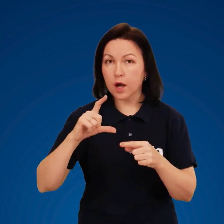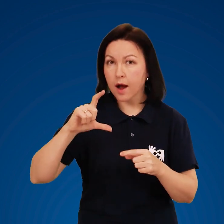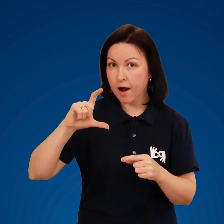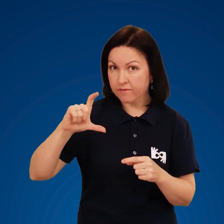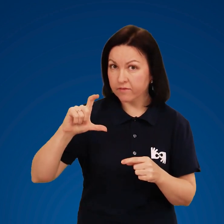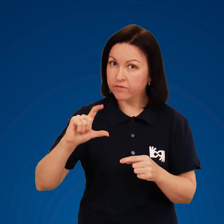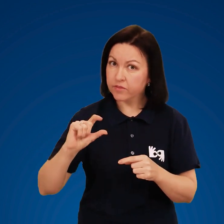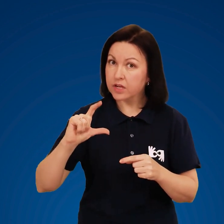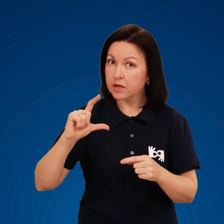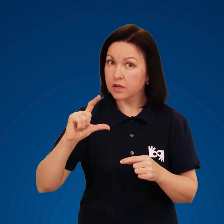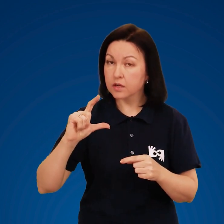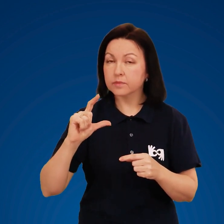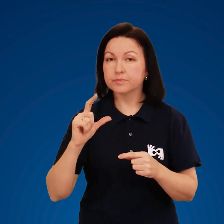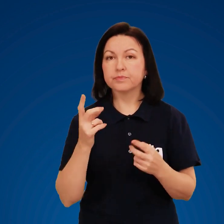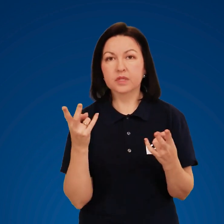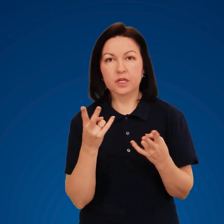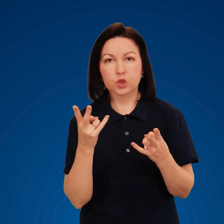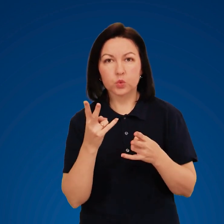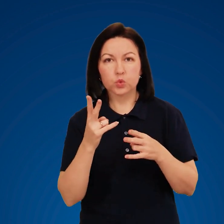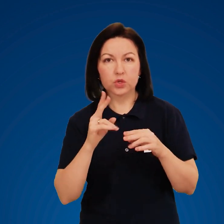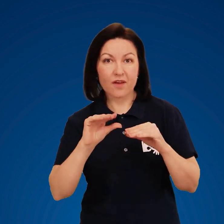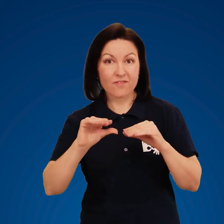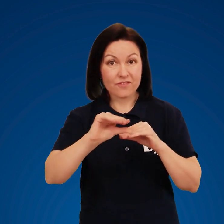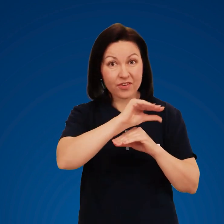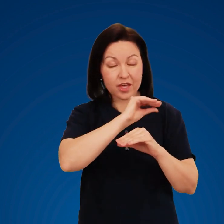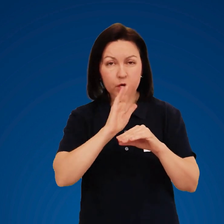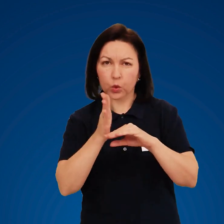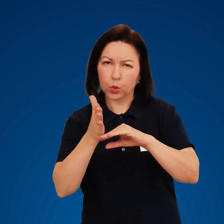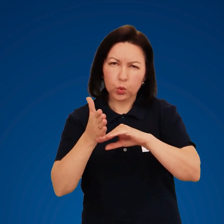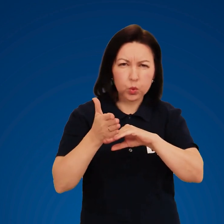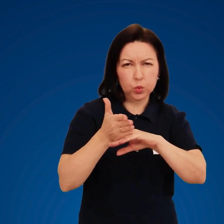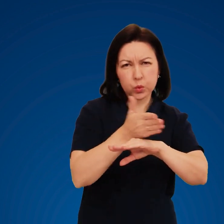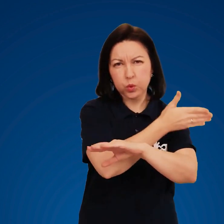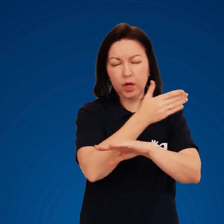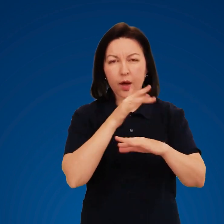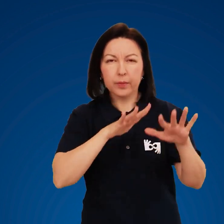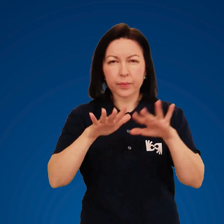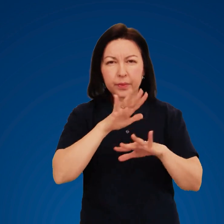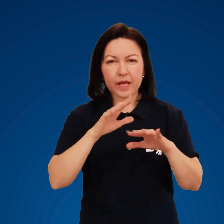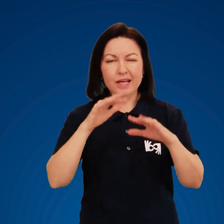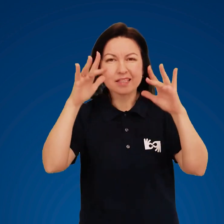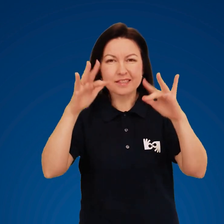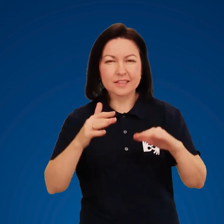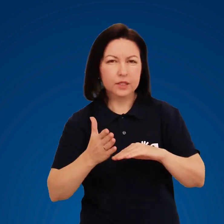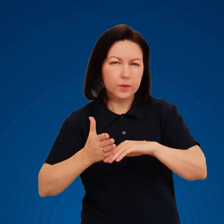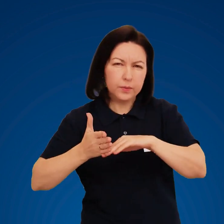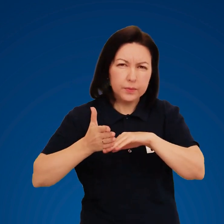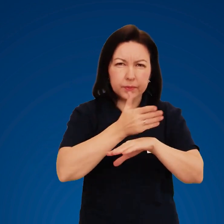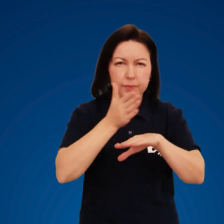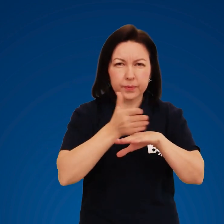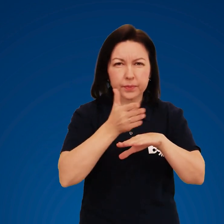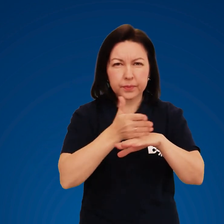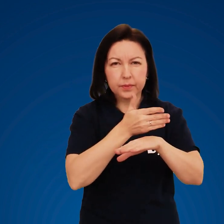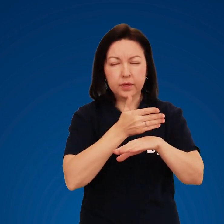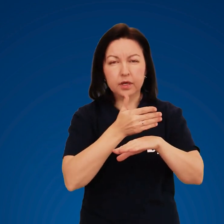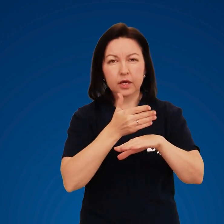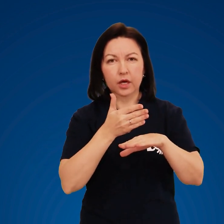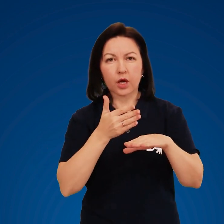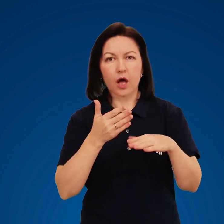Виміряти точну товщину можна лише, знявши спочатку верхній каламутний прошарок